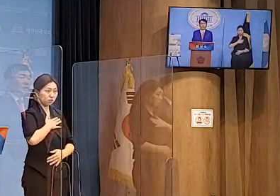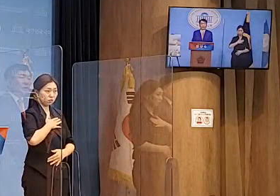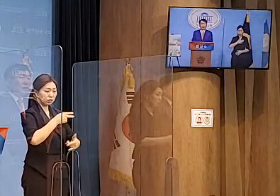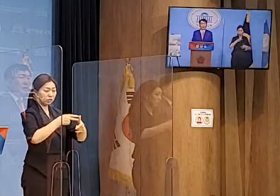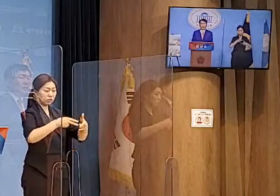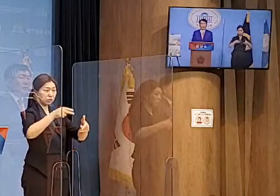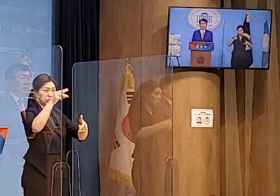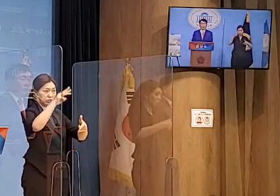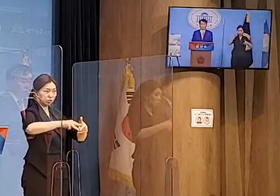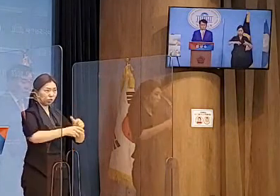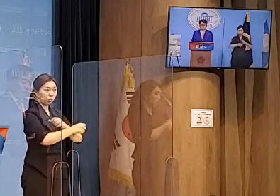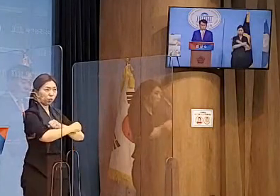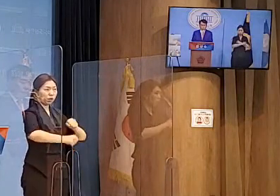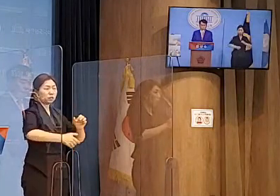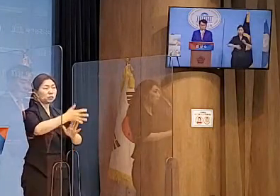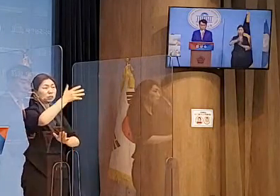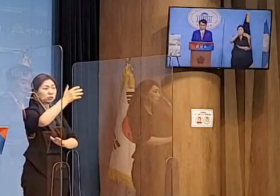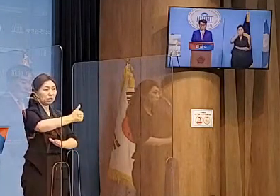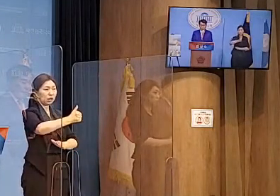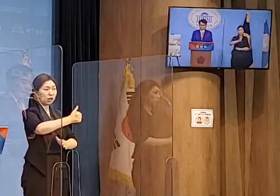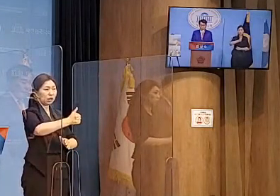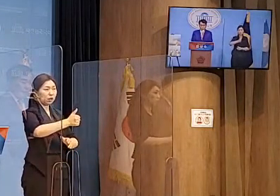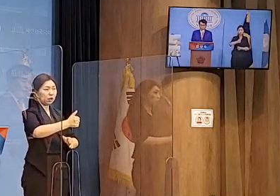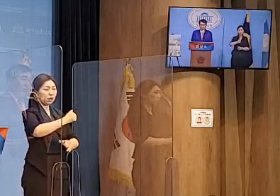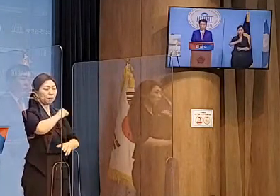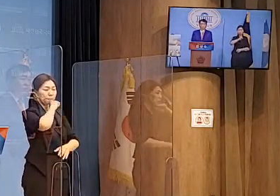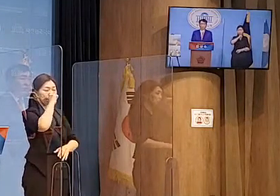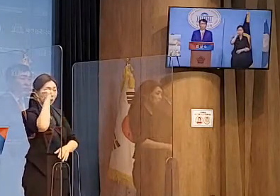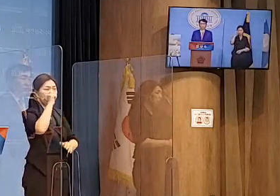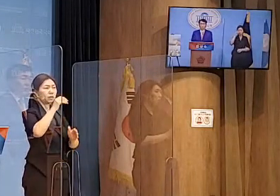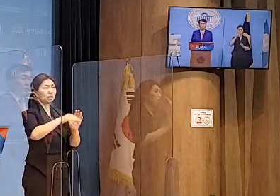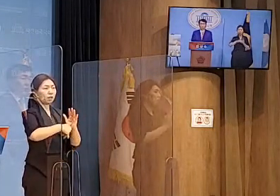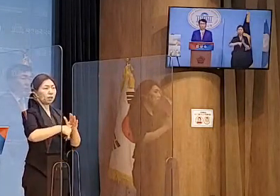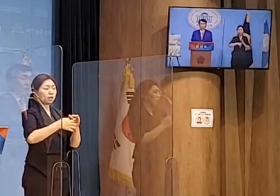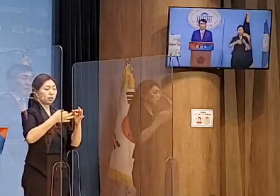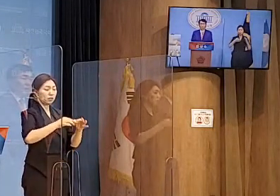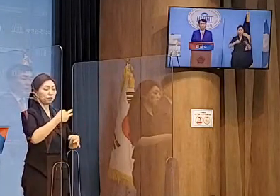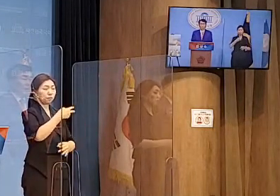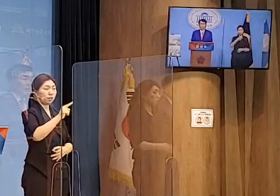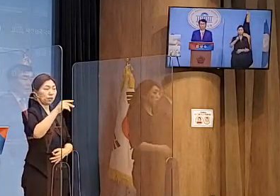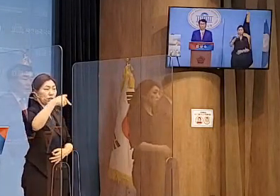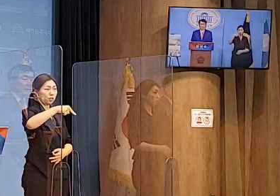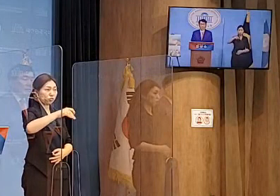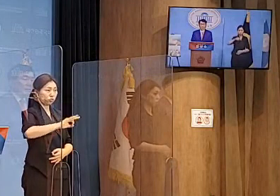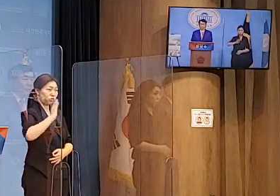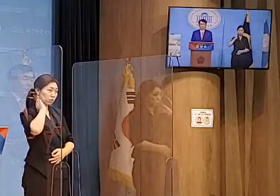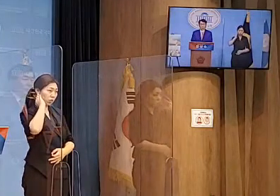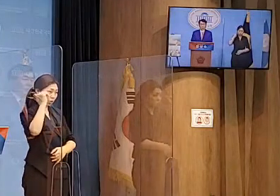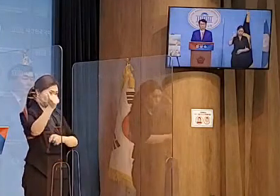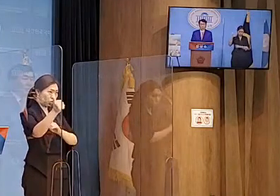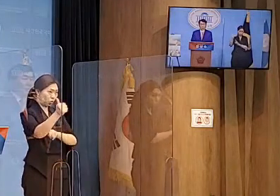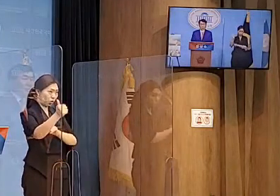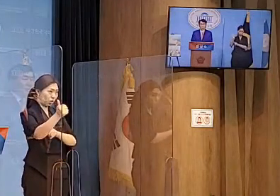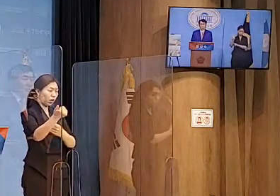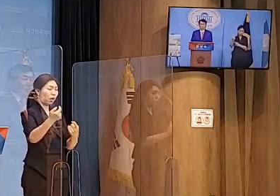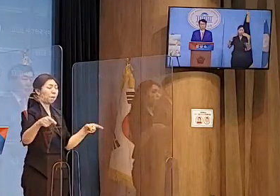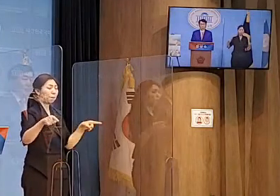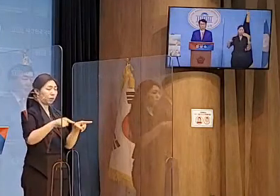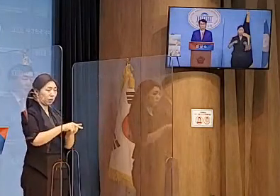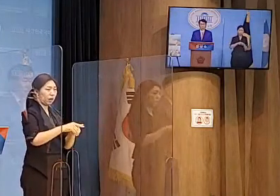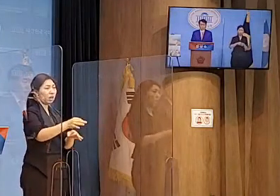방역시장에 당선된 후 김대중 대통령과 경제자유구역법을